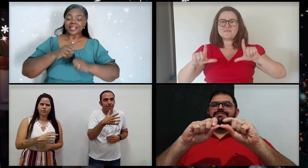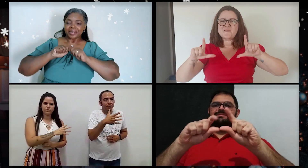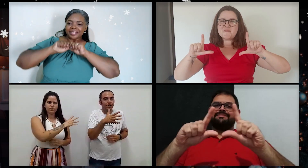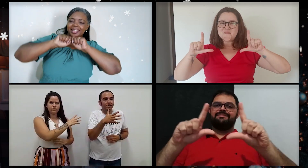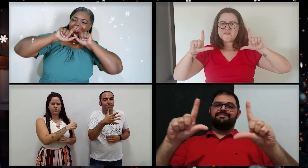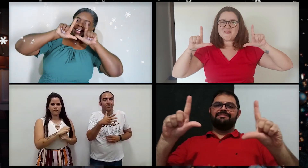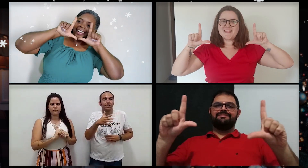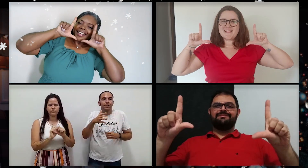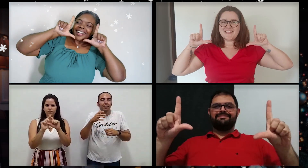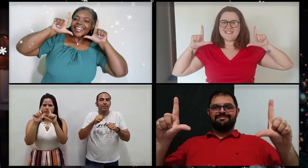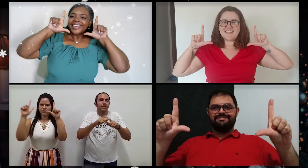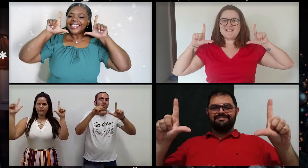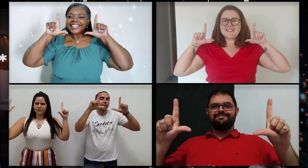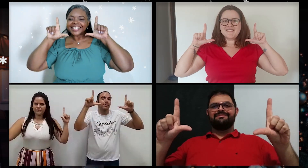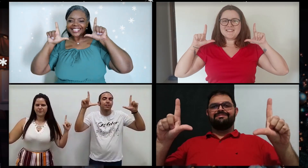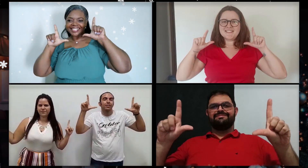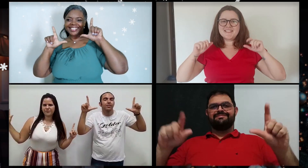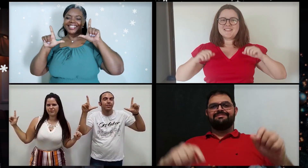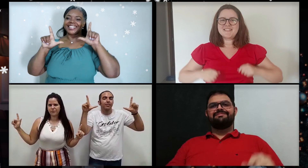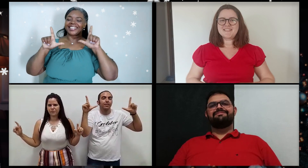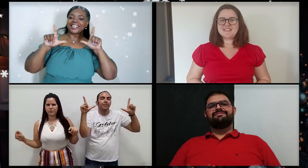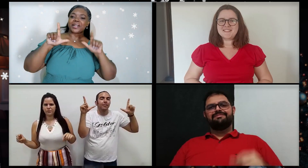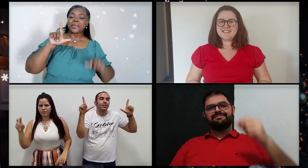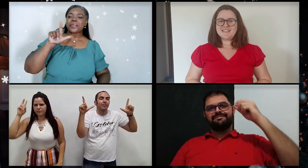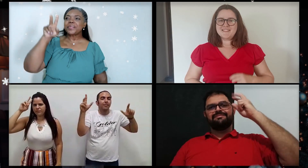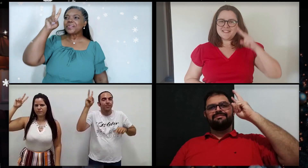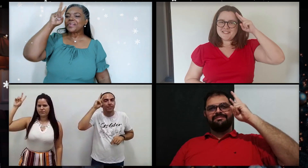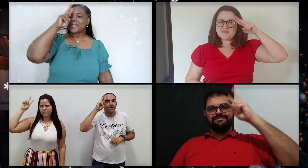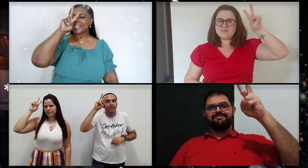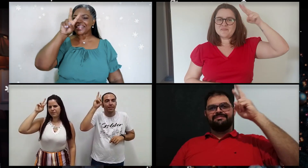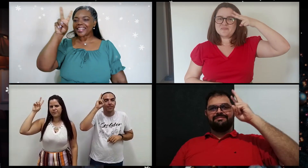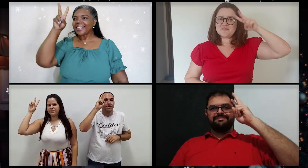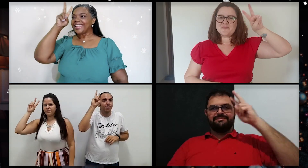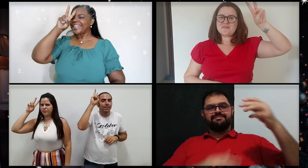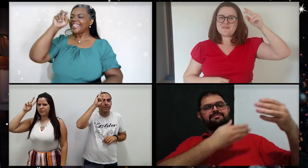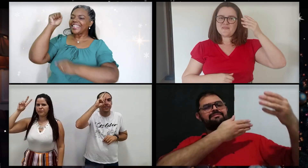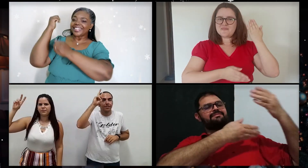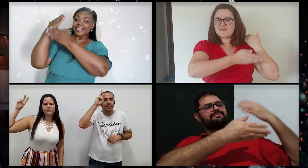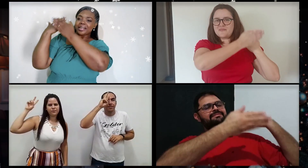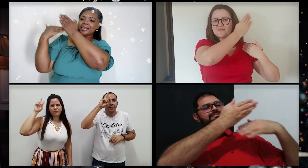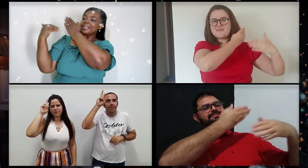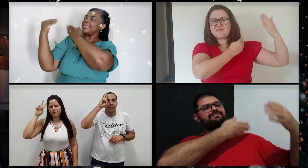cada amanhecer Oh, acaso que se foi,